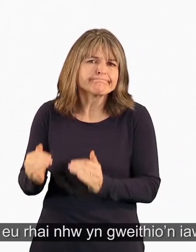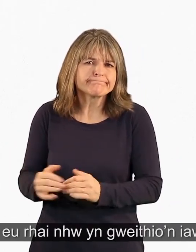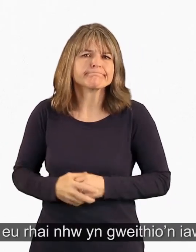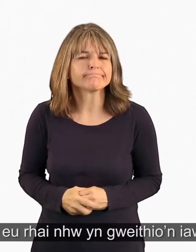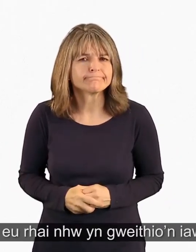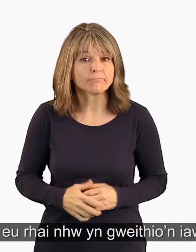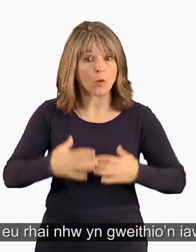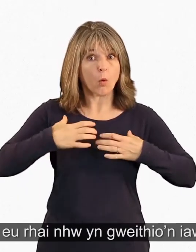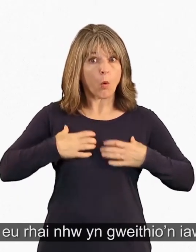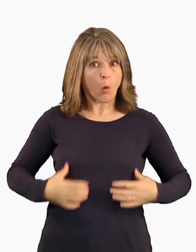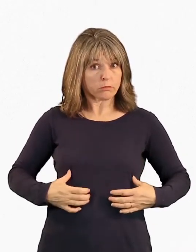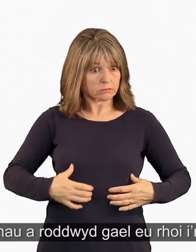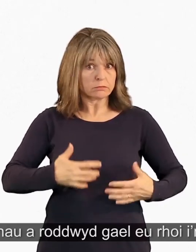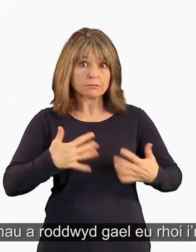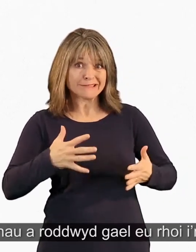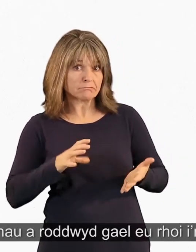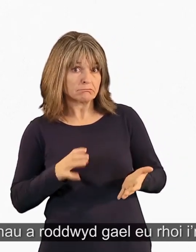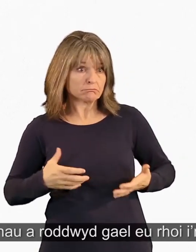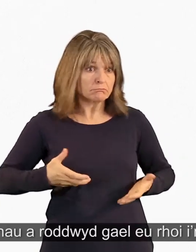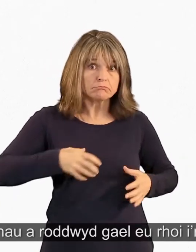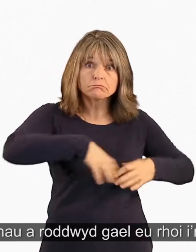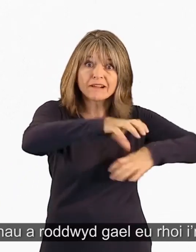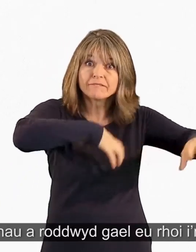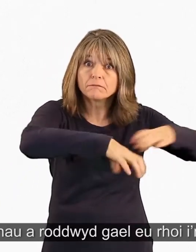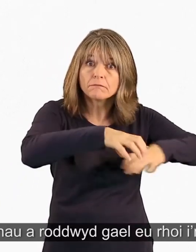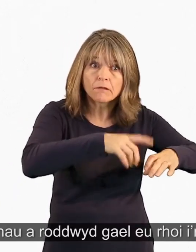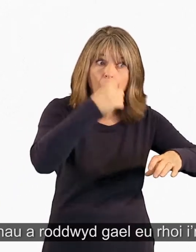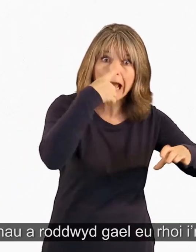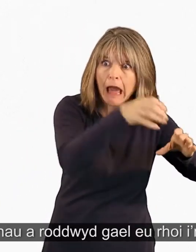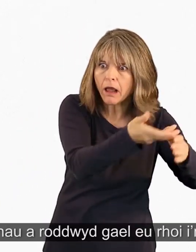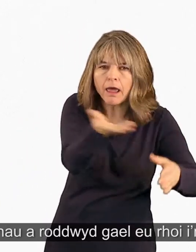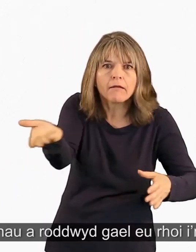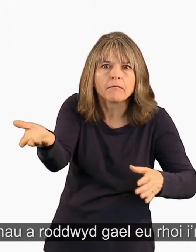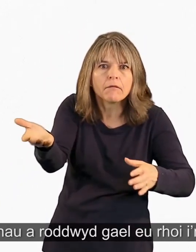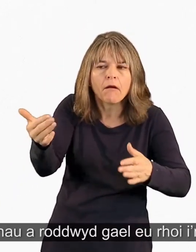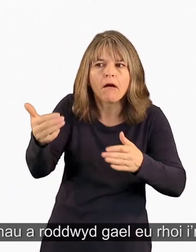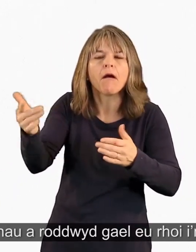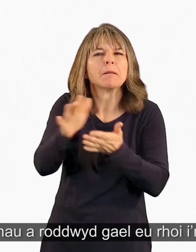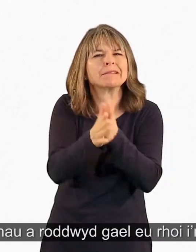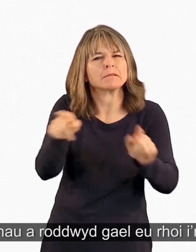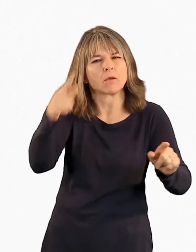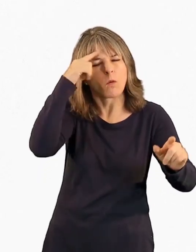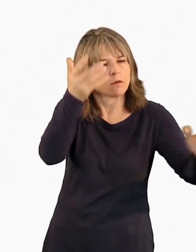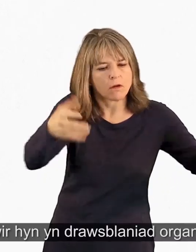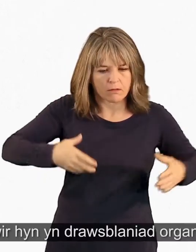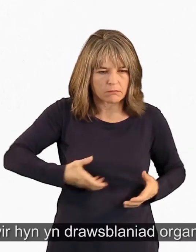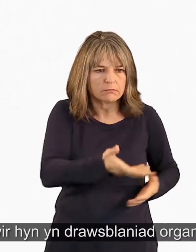rhagor. Gallai organau a roddwyd gael ei rhoi i'r bobl hyn. Gelwyr hyn yn draws blaniad